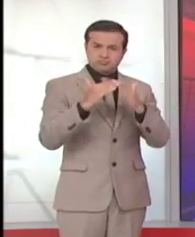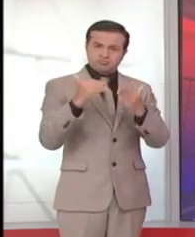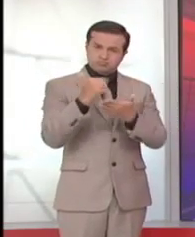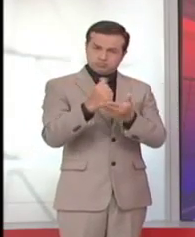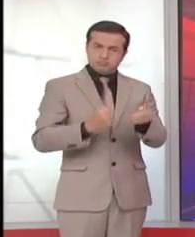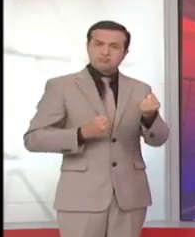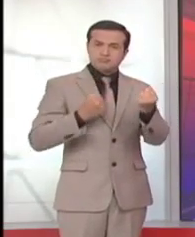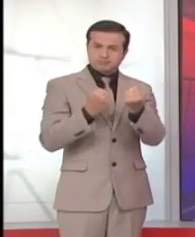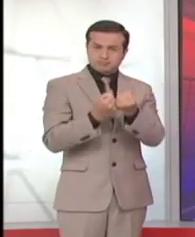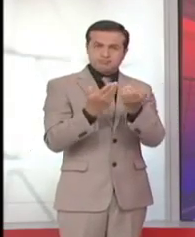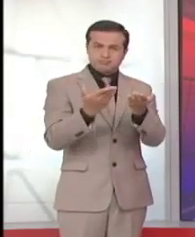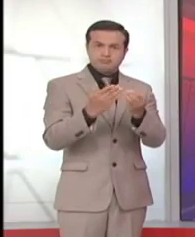del plan Casa para Todos.